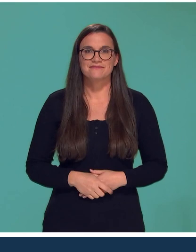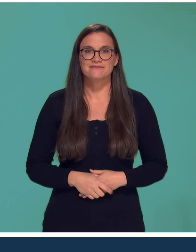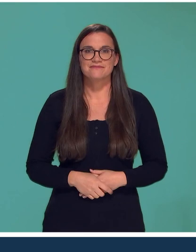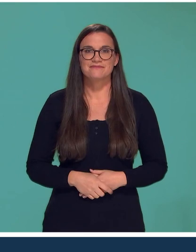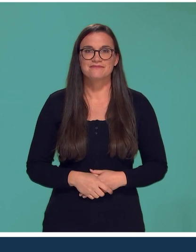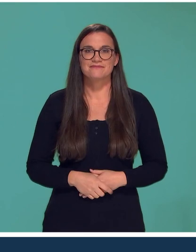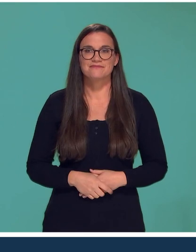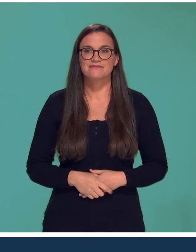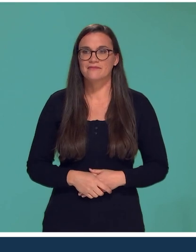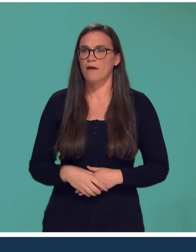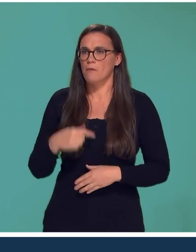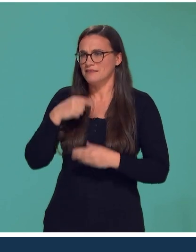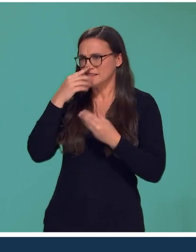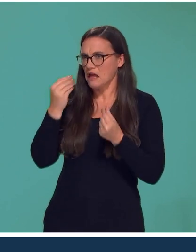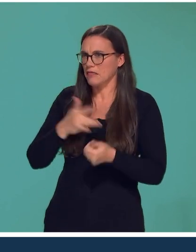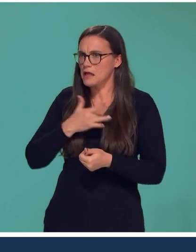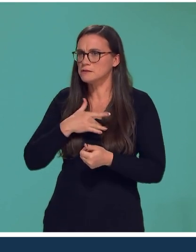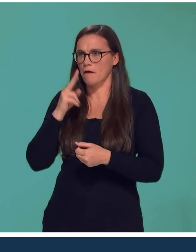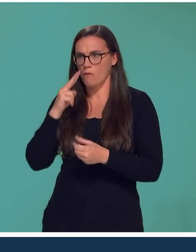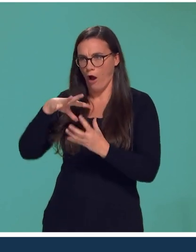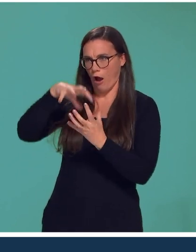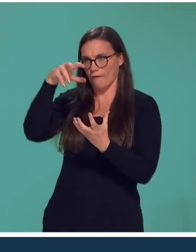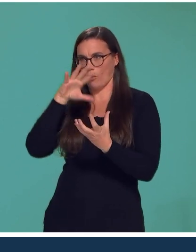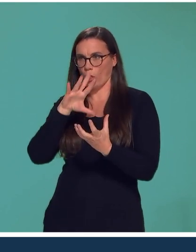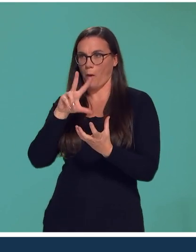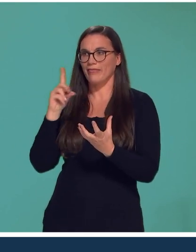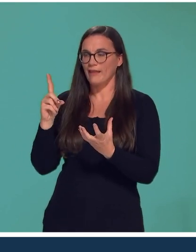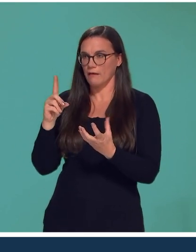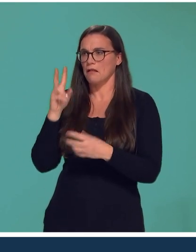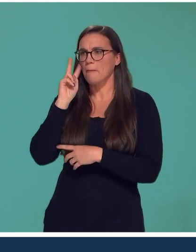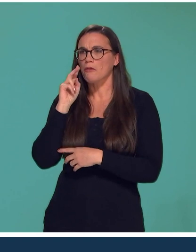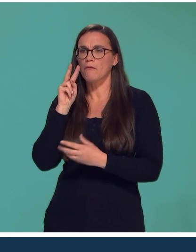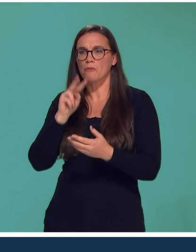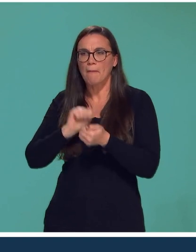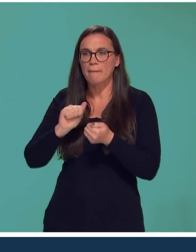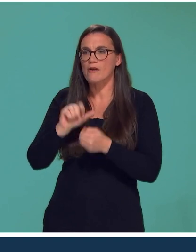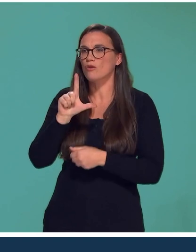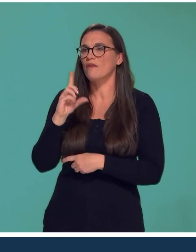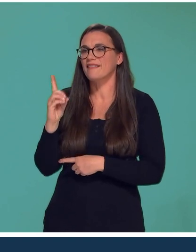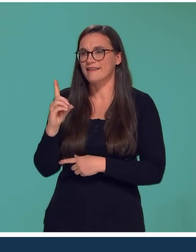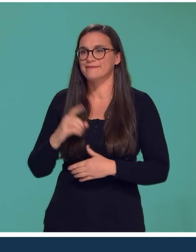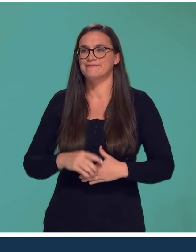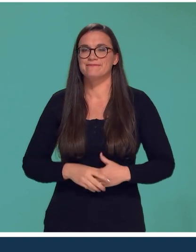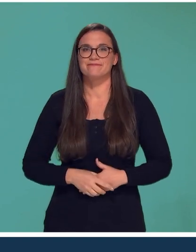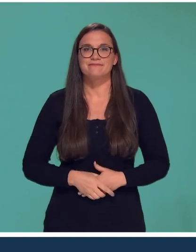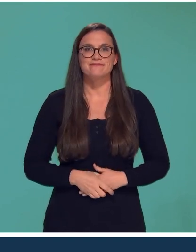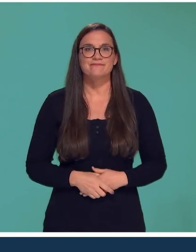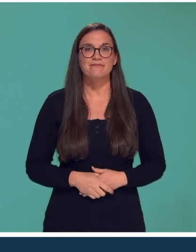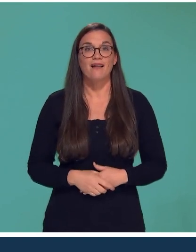Je trouve que'est intéressant de voir en trois dimensions des œuvres qui sont d'habitude en deux dimensions sur le papier. Une vingtaine de